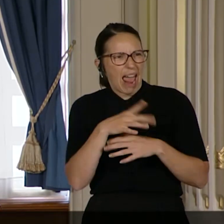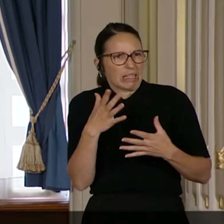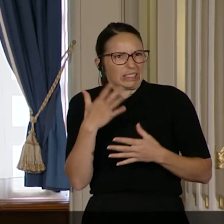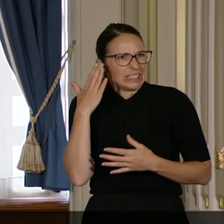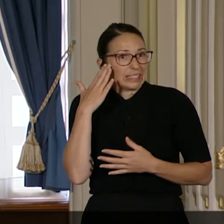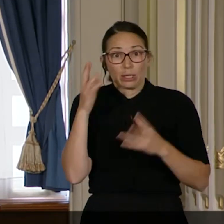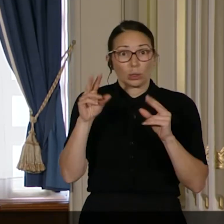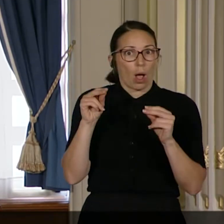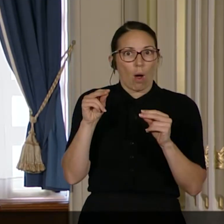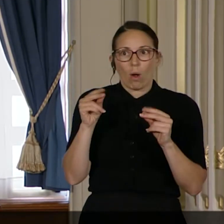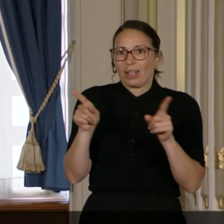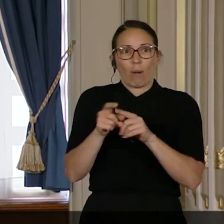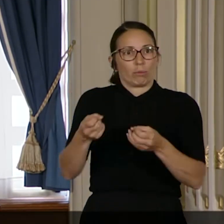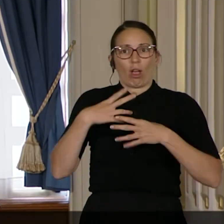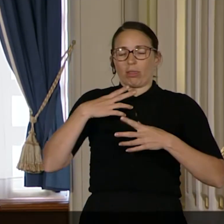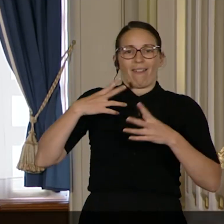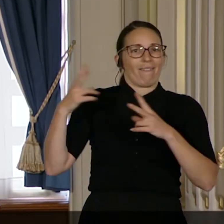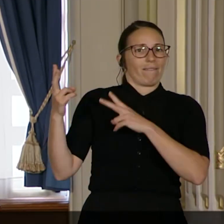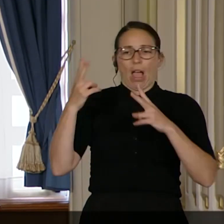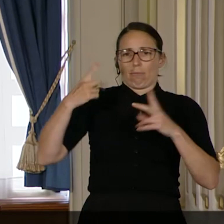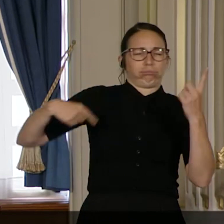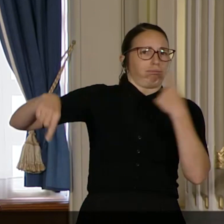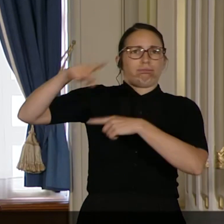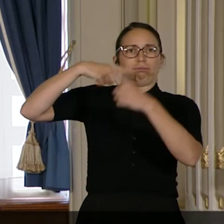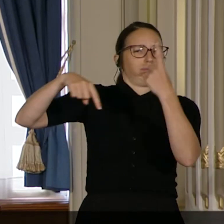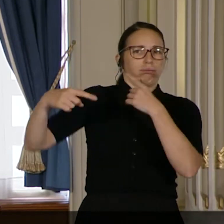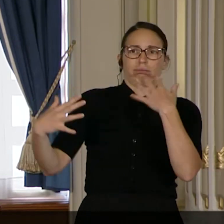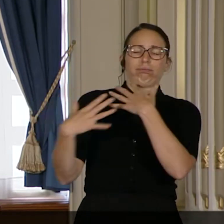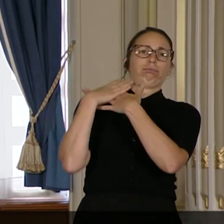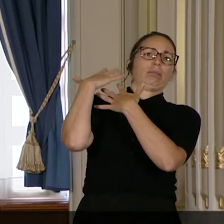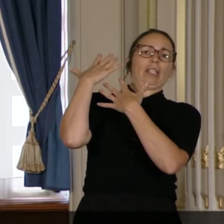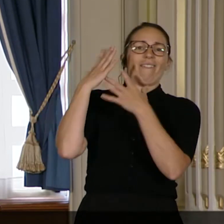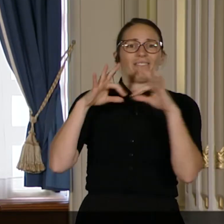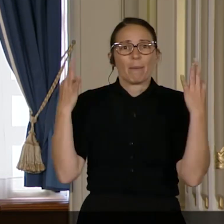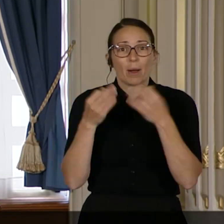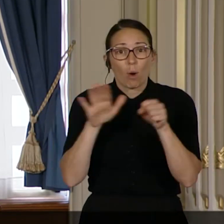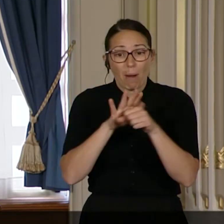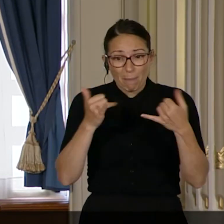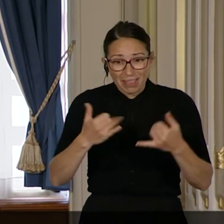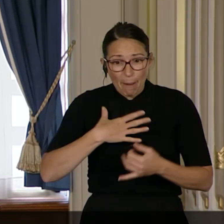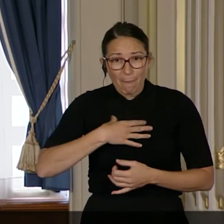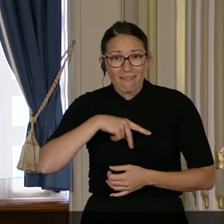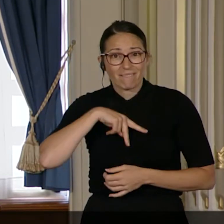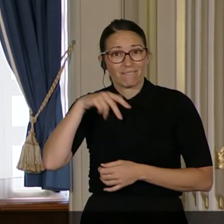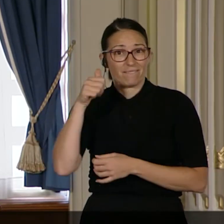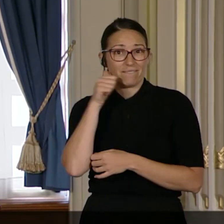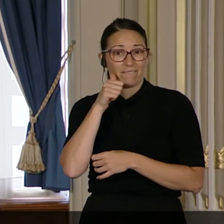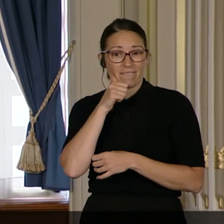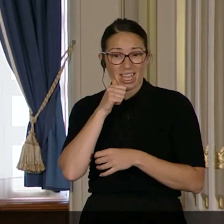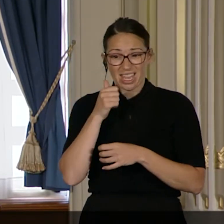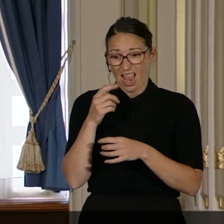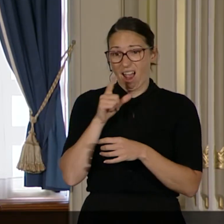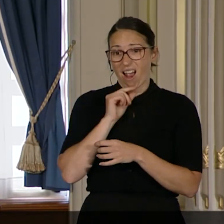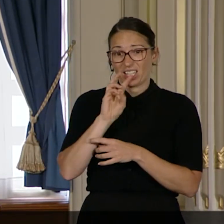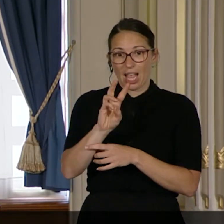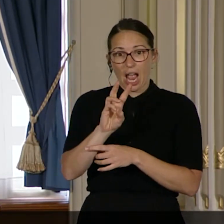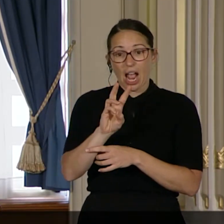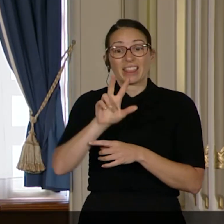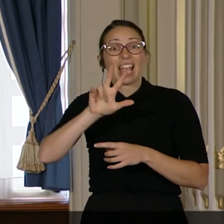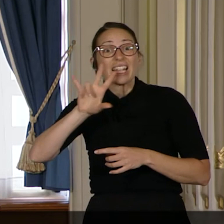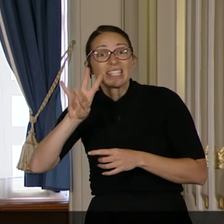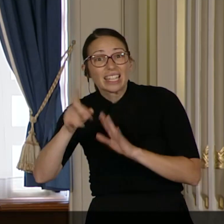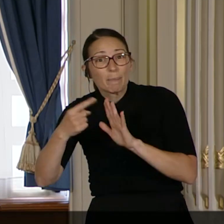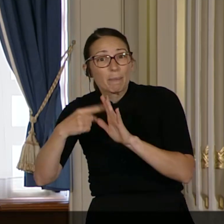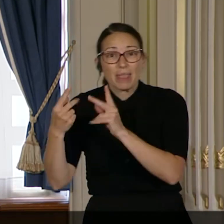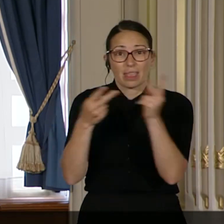C'est un tourbillon qui envahit toute la famille tout entière. Ma fille, qui a maintenant 6 ans, a été hospitalisée 37 fois.